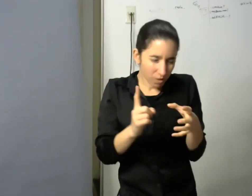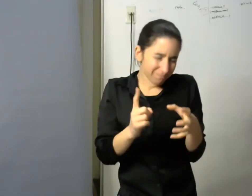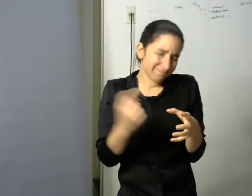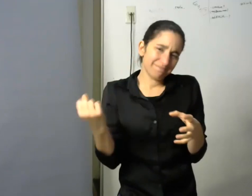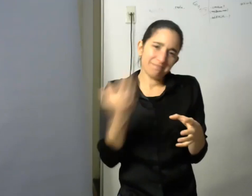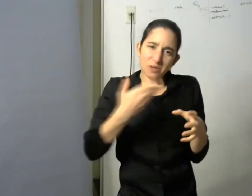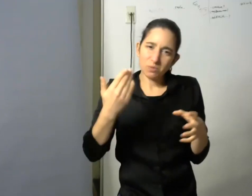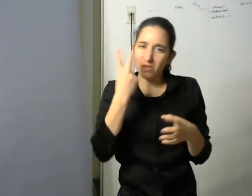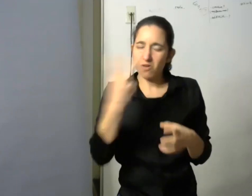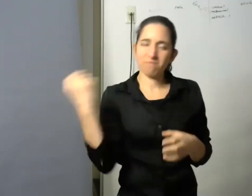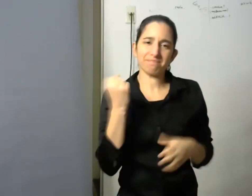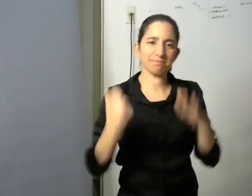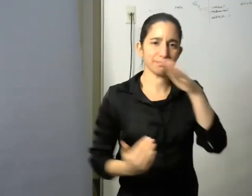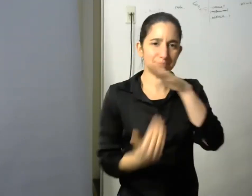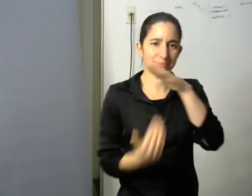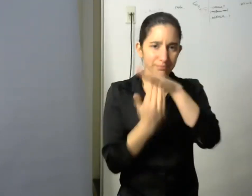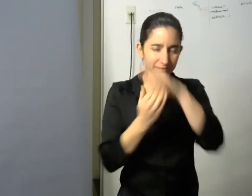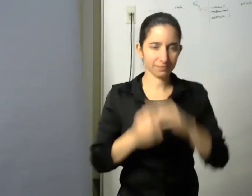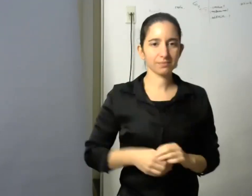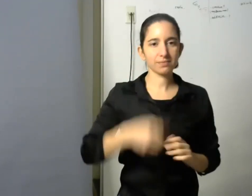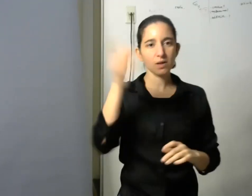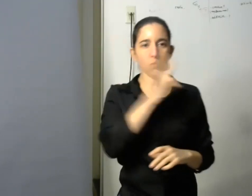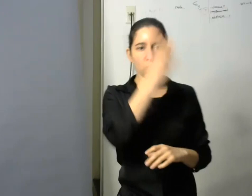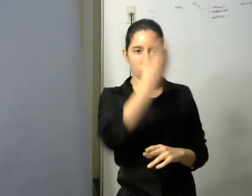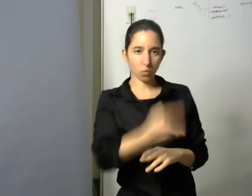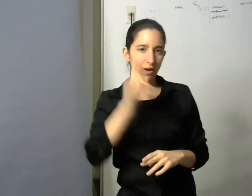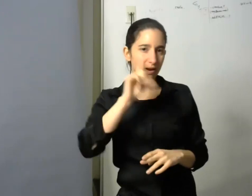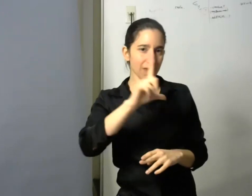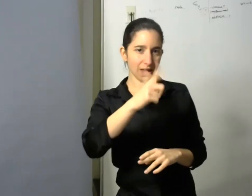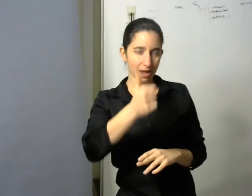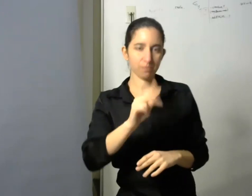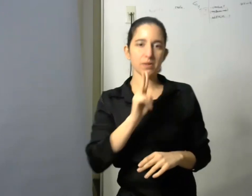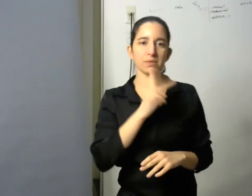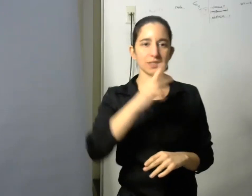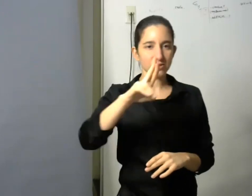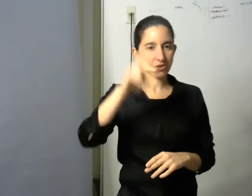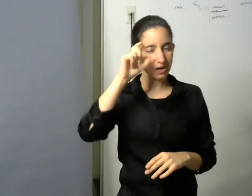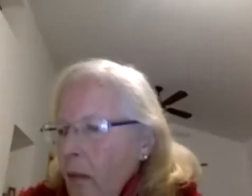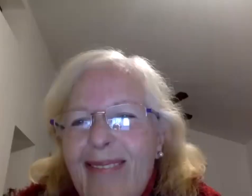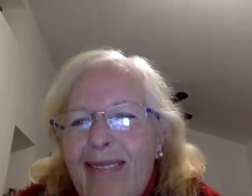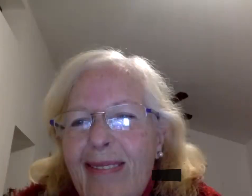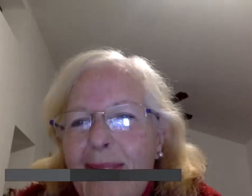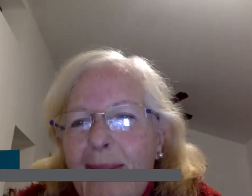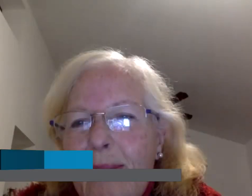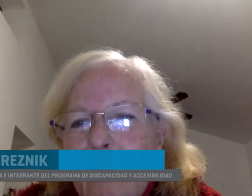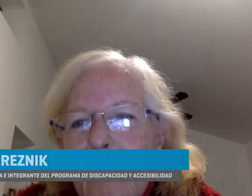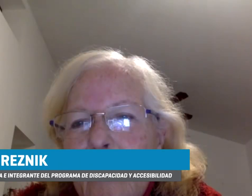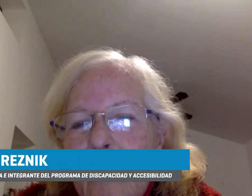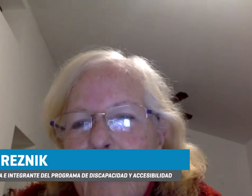están aquí Lía Resnick que también es miembro fundante del programa de discapacidad y accesibilidad de Filo